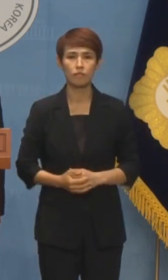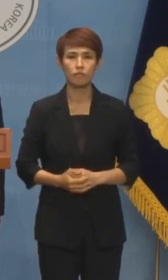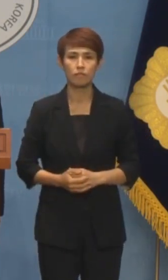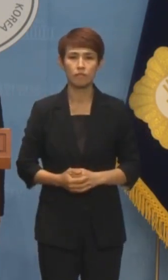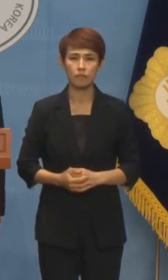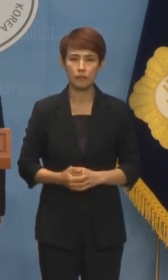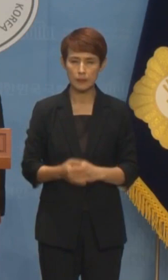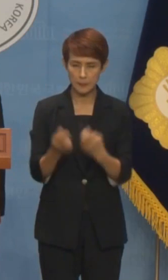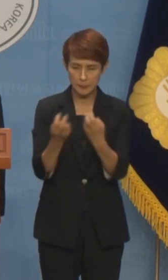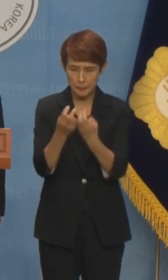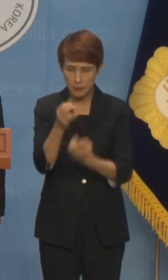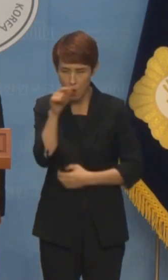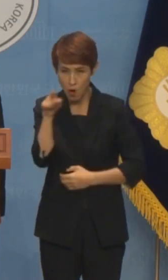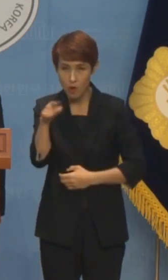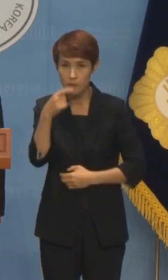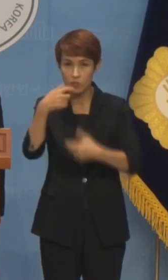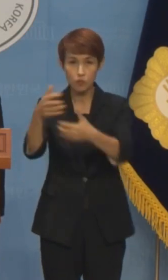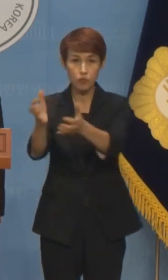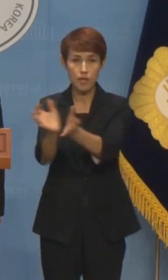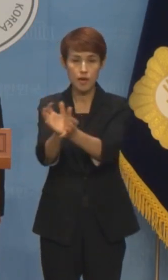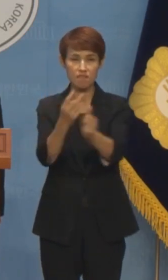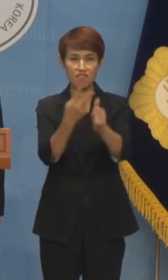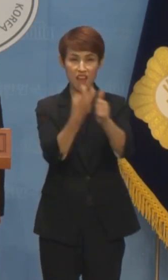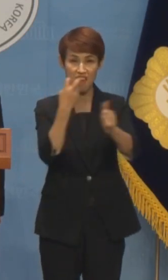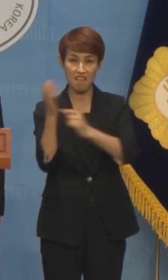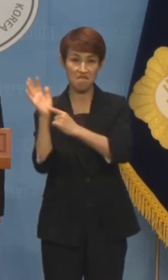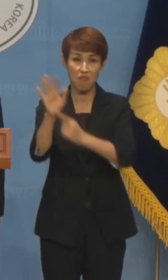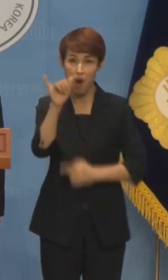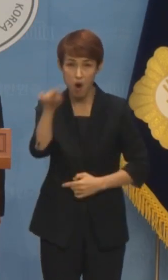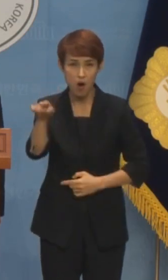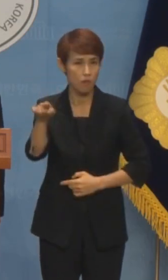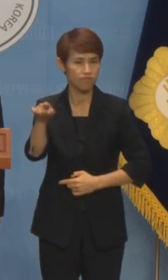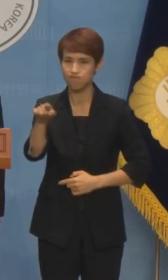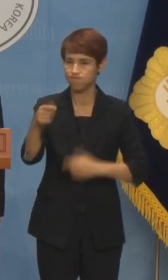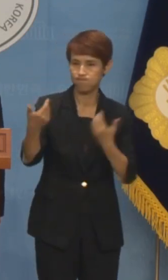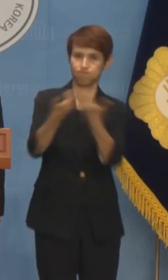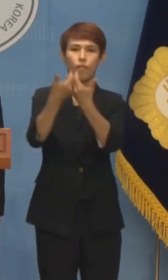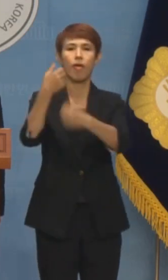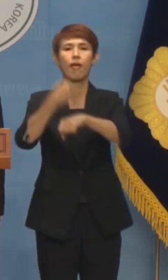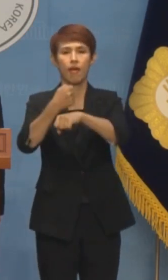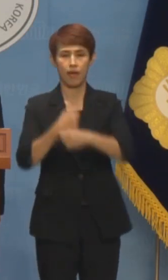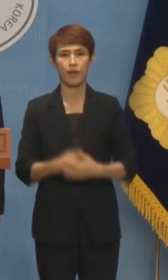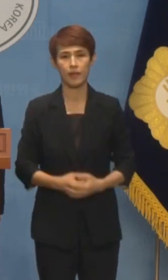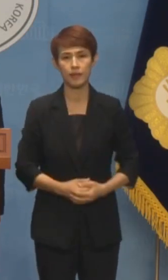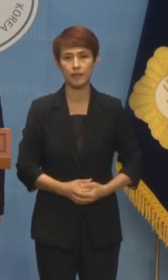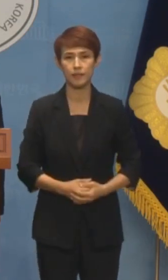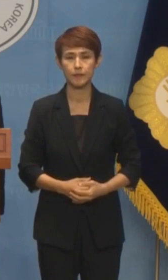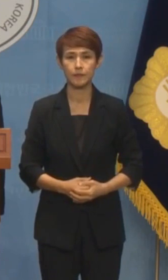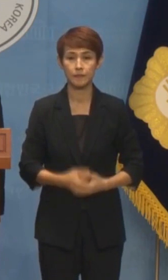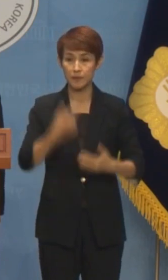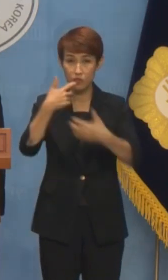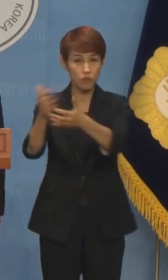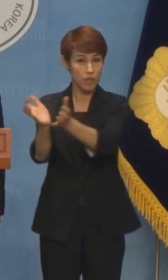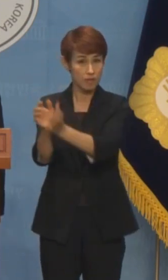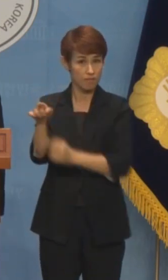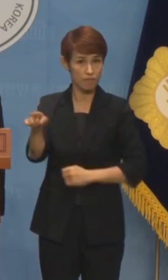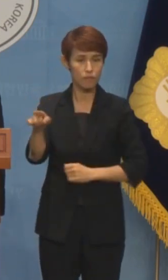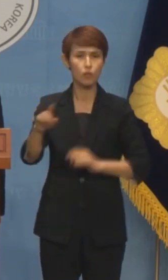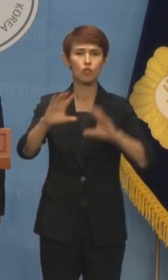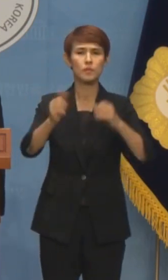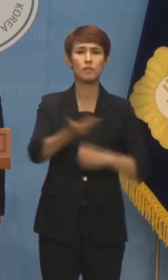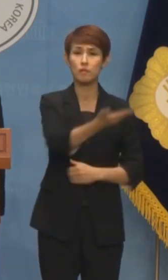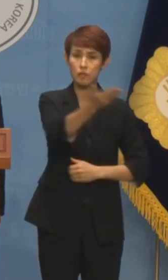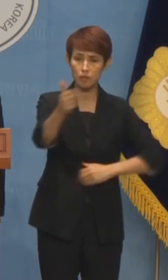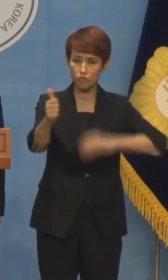의도가 다분한 민주당의 탄핵 꼼수에 단호히 맞서겠습니다. 민주당은 국민께서